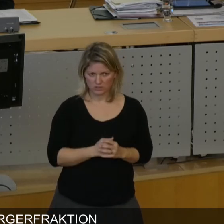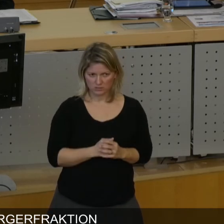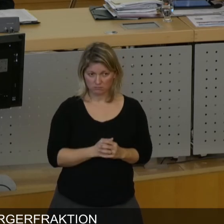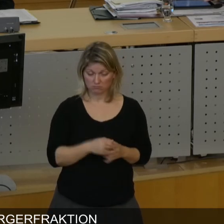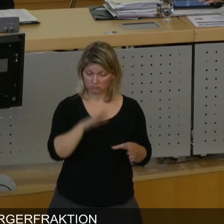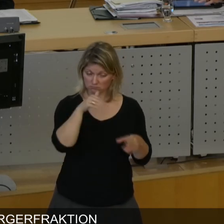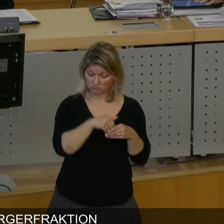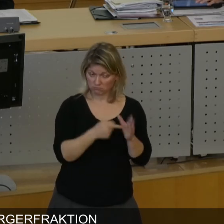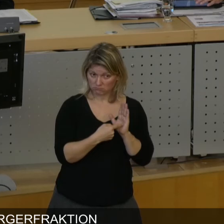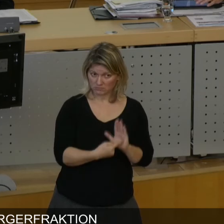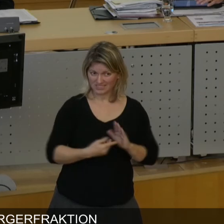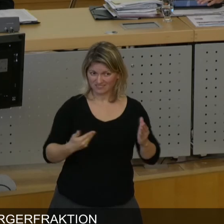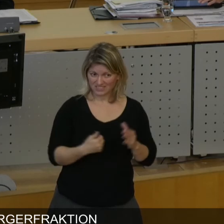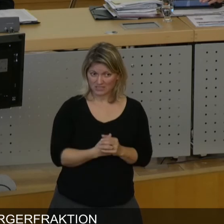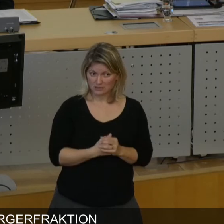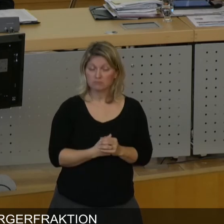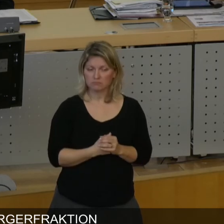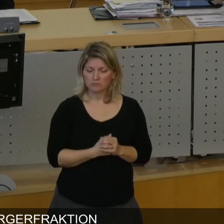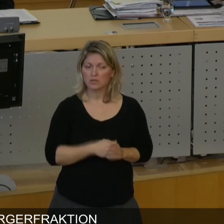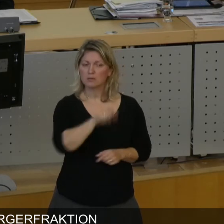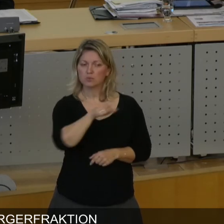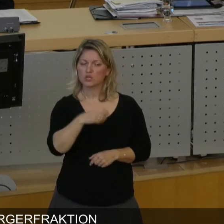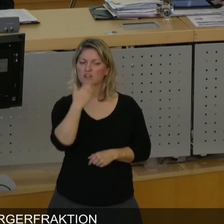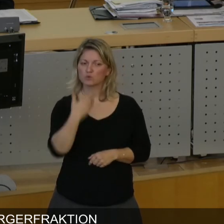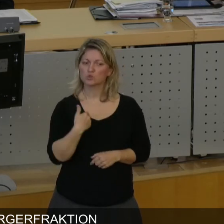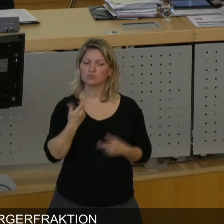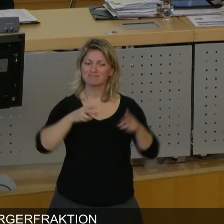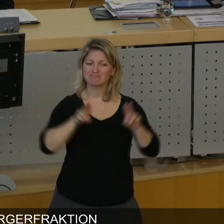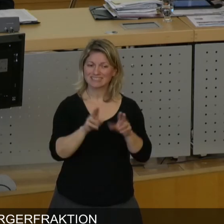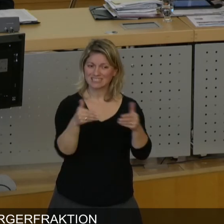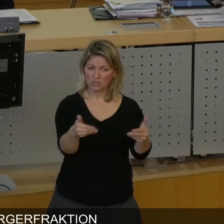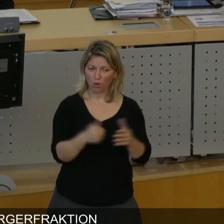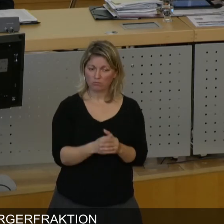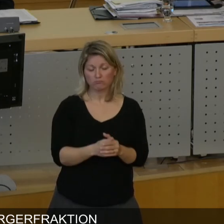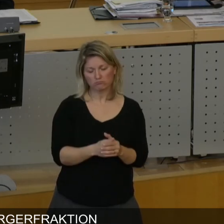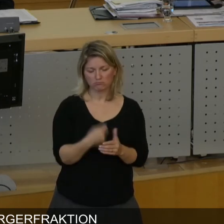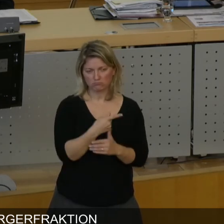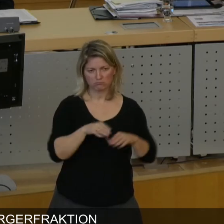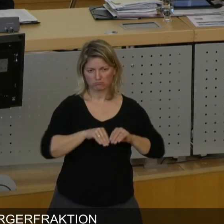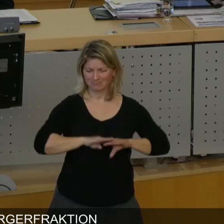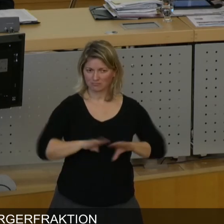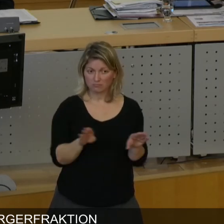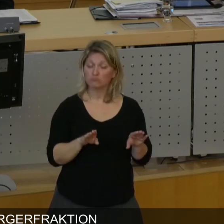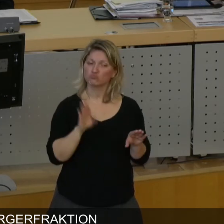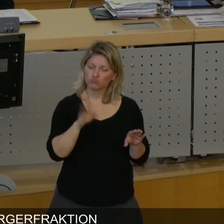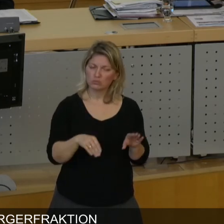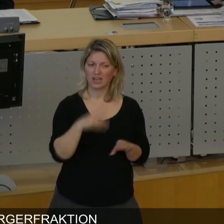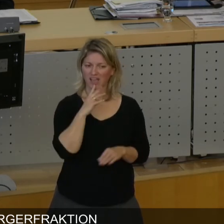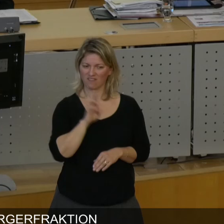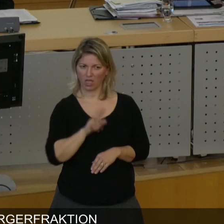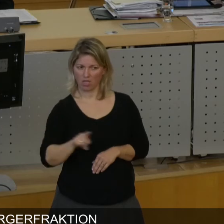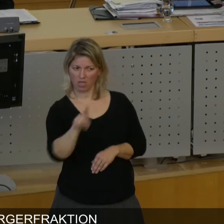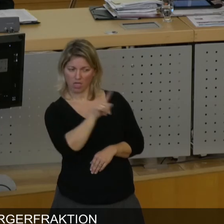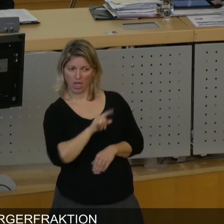ist, die Minimierung, die die Bürger wollen, die machen wir nicht, sondern wir erhöhen die Belastung für die Bürger,